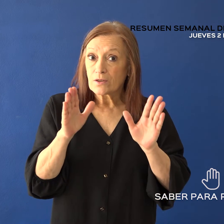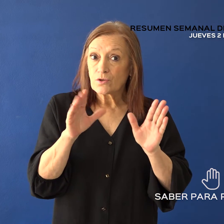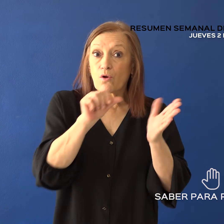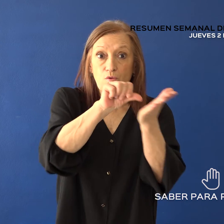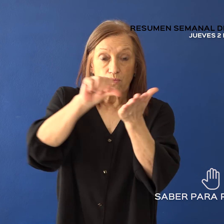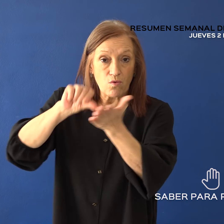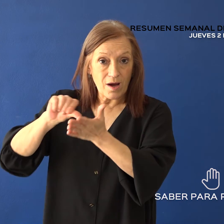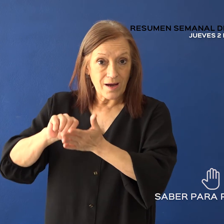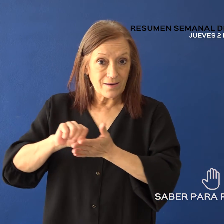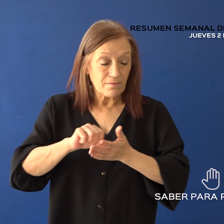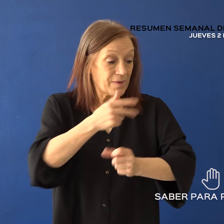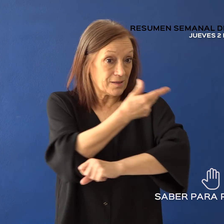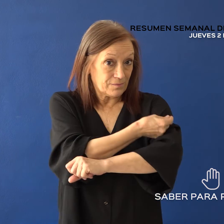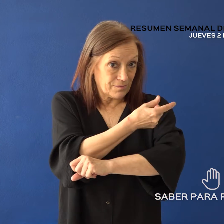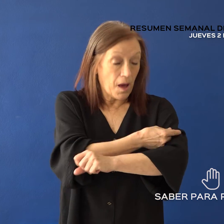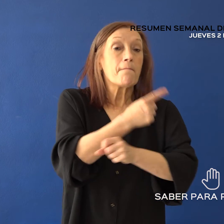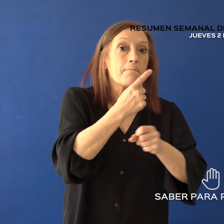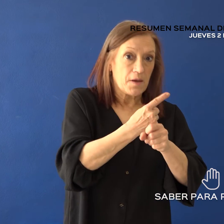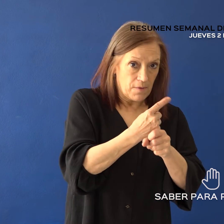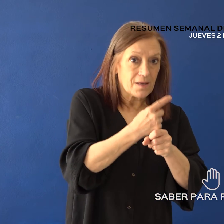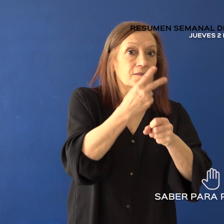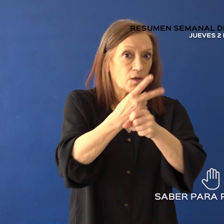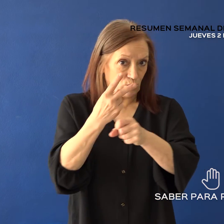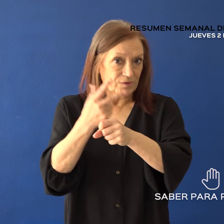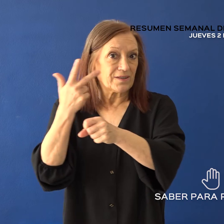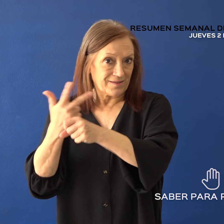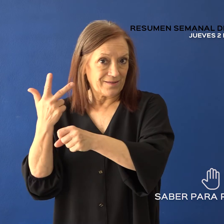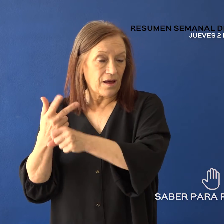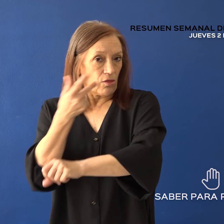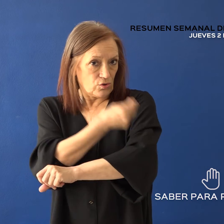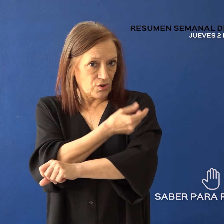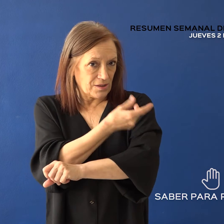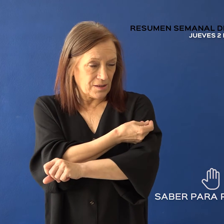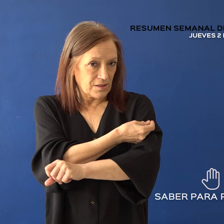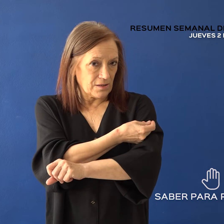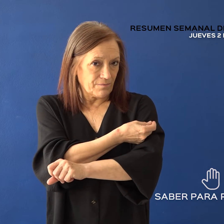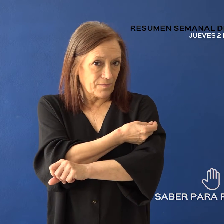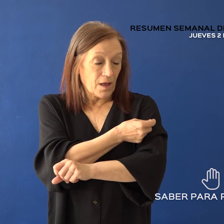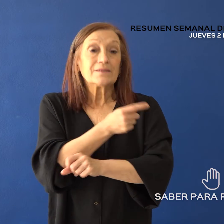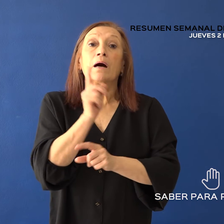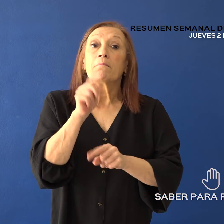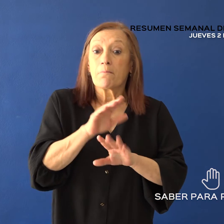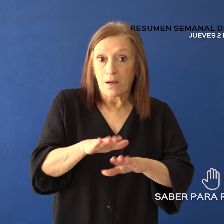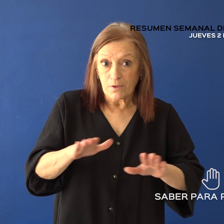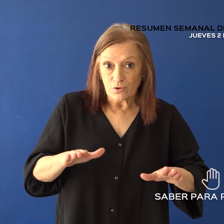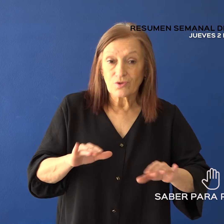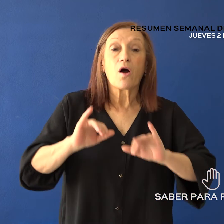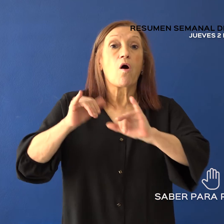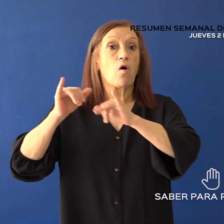para la aplicación de primeras, segundas y terceras dosis para menores, adolescentes y